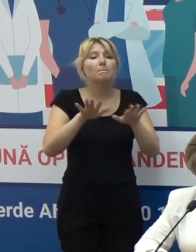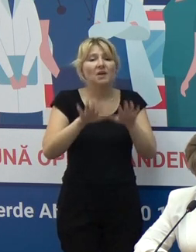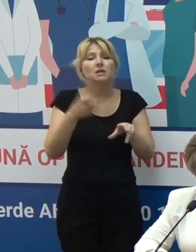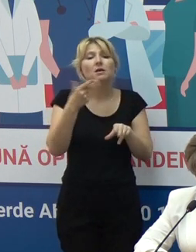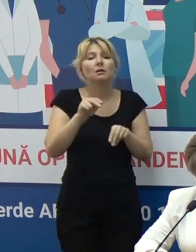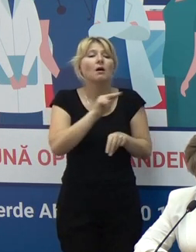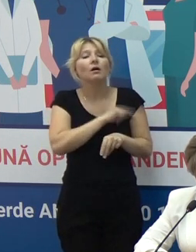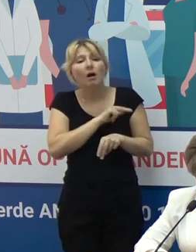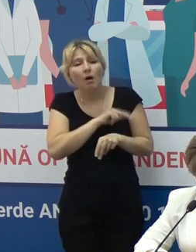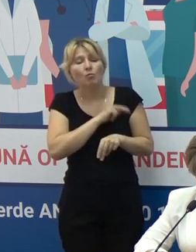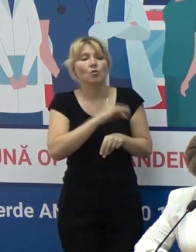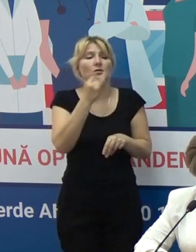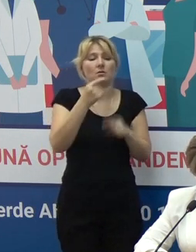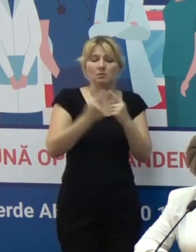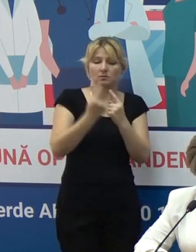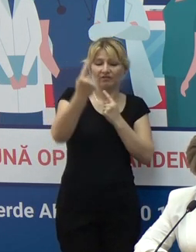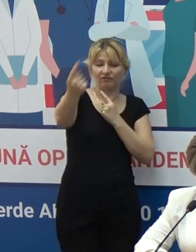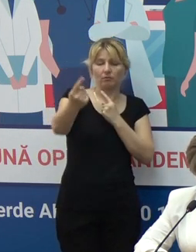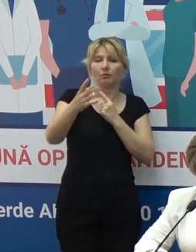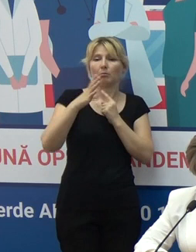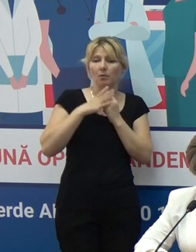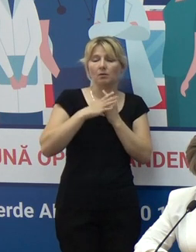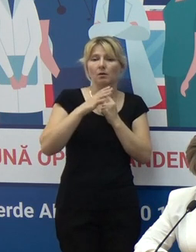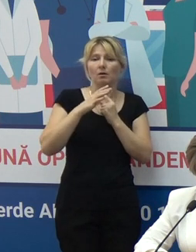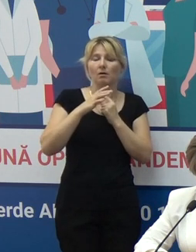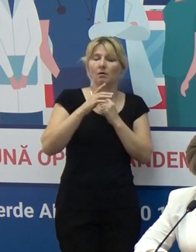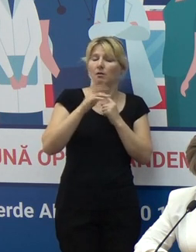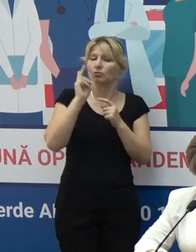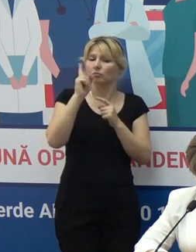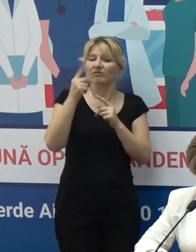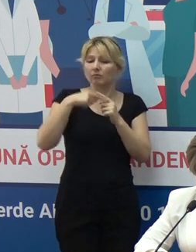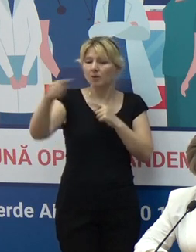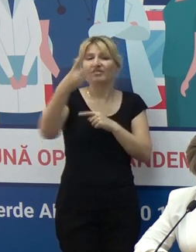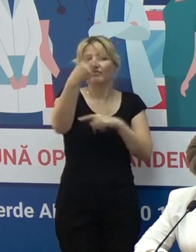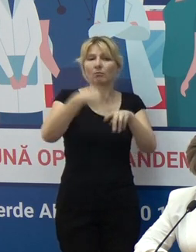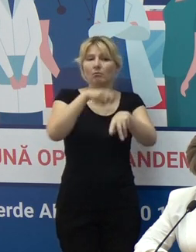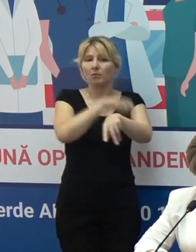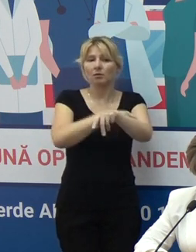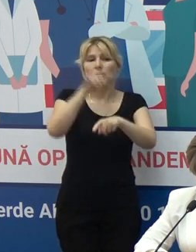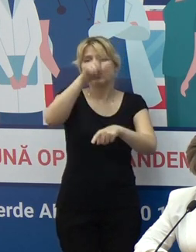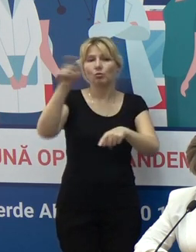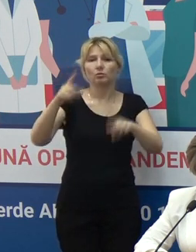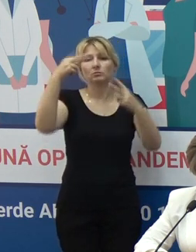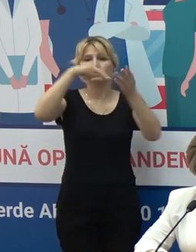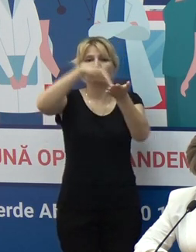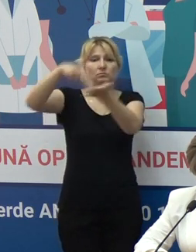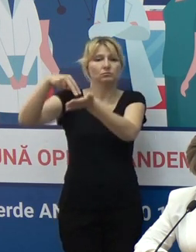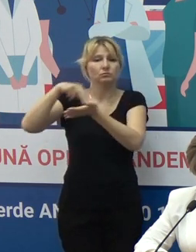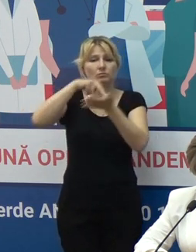unde activează sau distanța socială să fie de minim 2 metri între acestea și